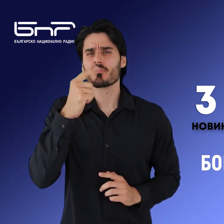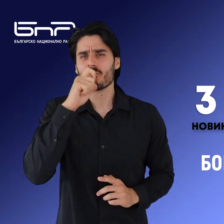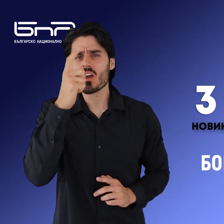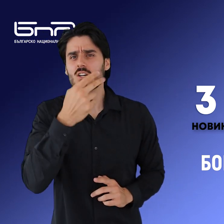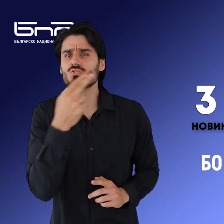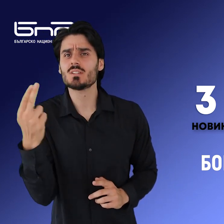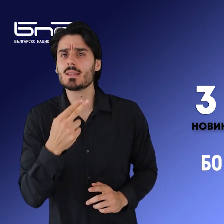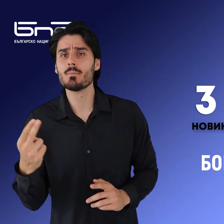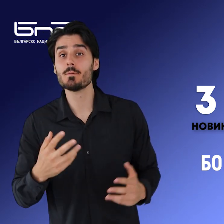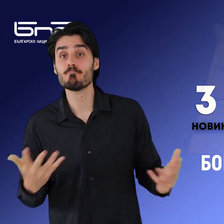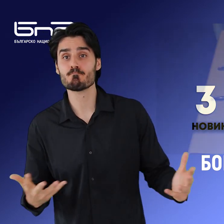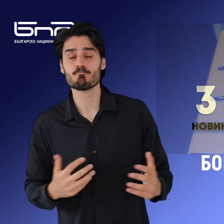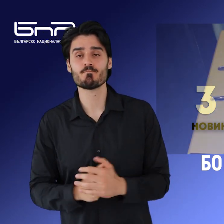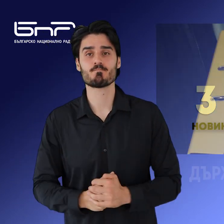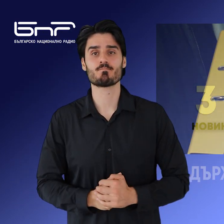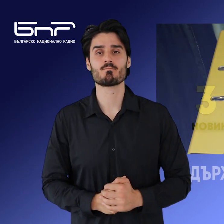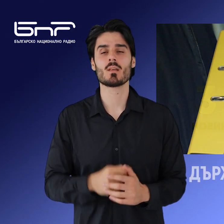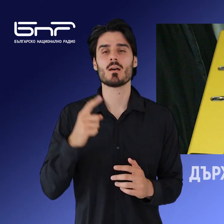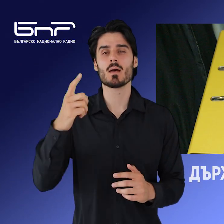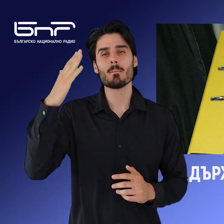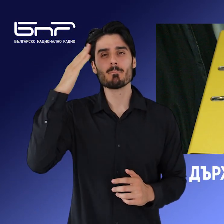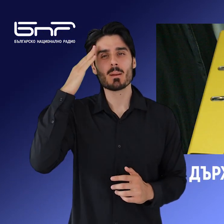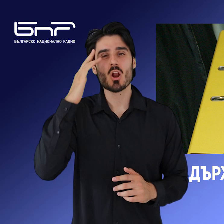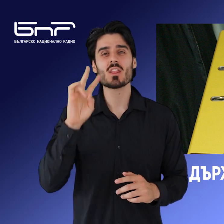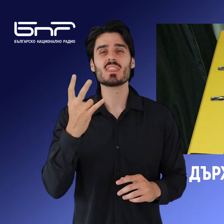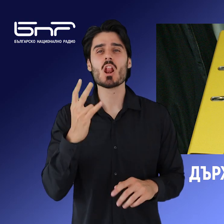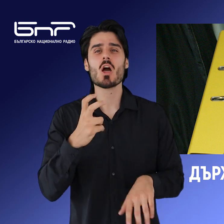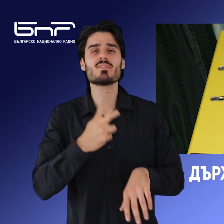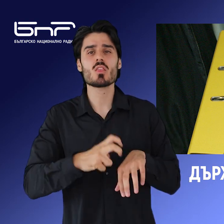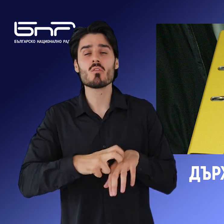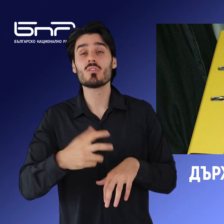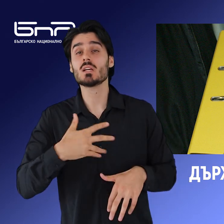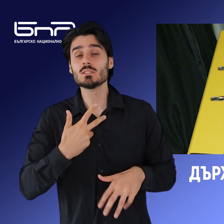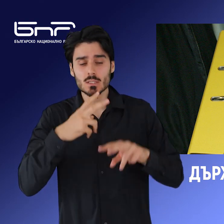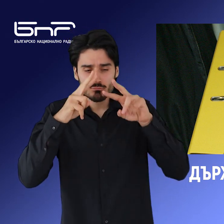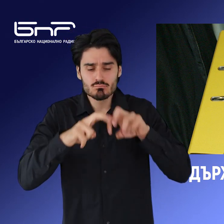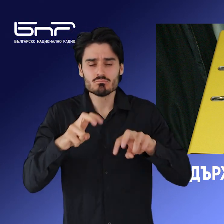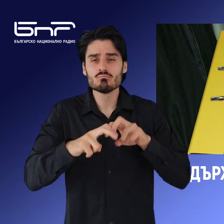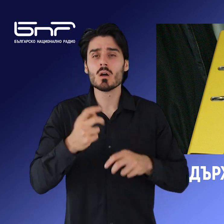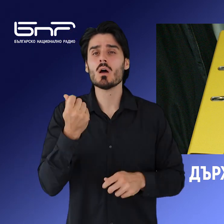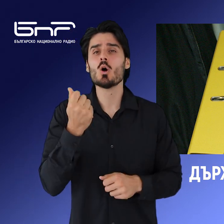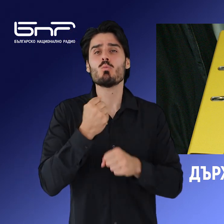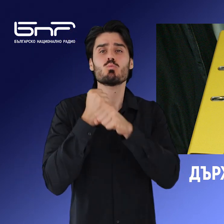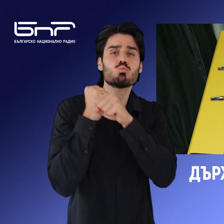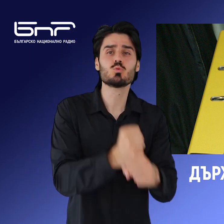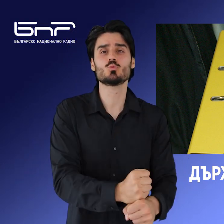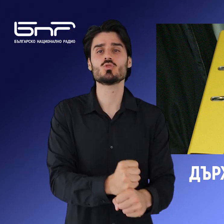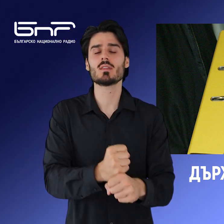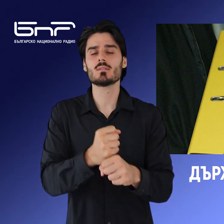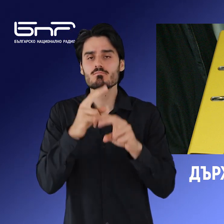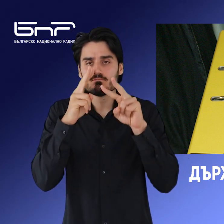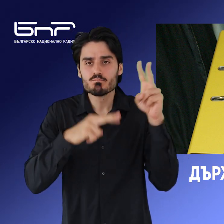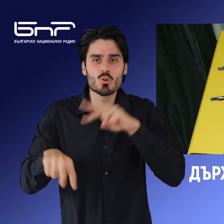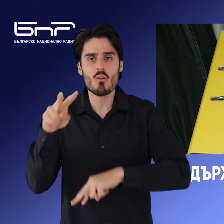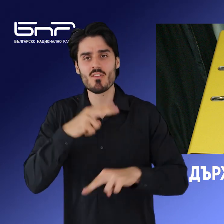-важното в бюлетина на кратко. Премьерът Николай Денков поиска експерт на работа по проекто бюджета, с която да се преодолее популизмат.